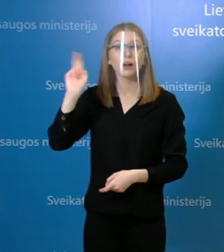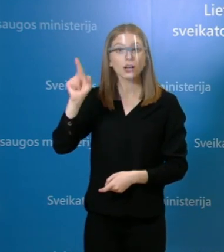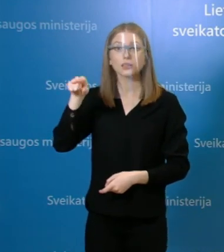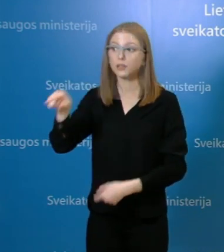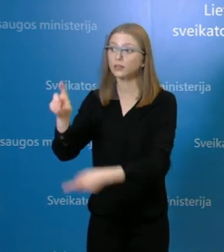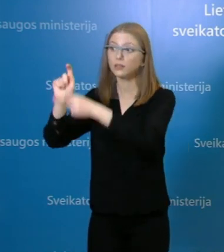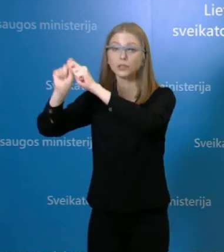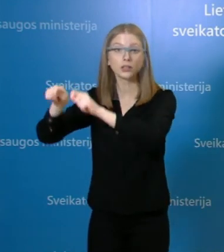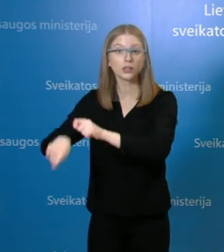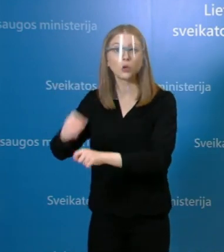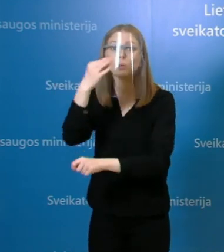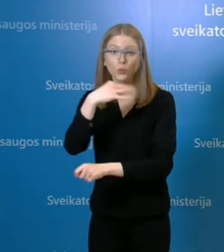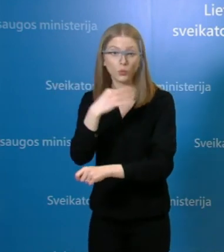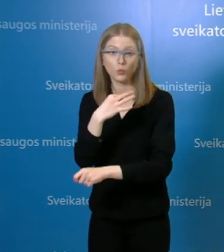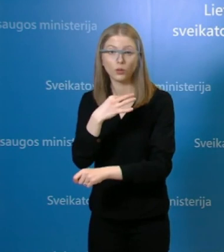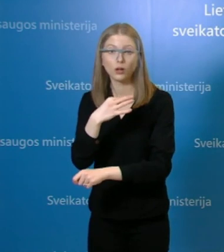asmo yra izoliuotas.